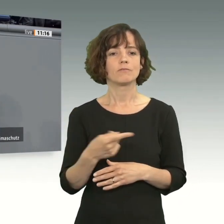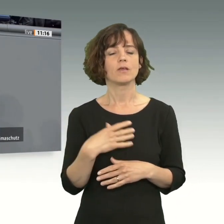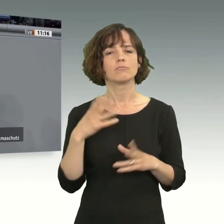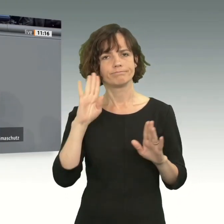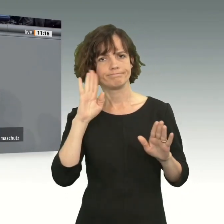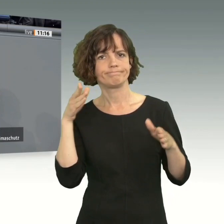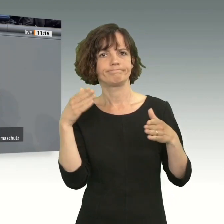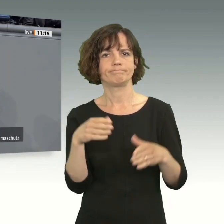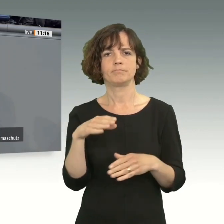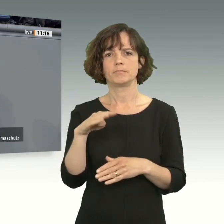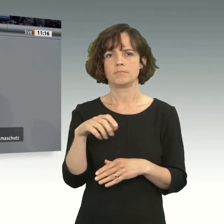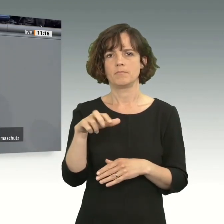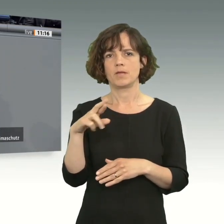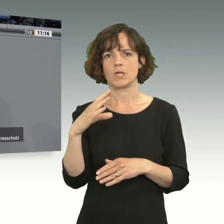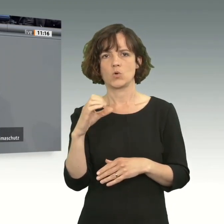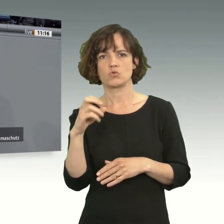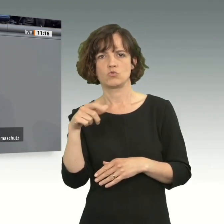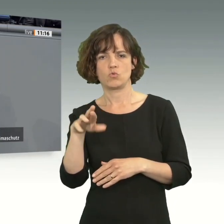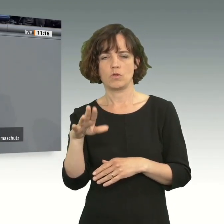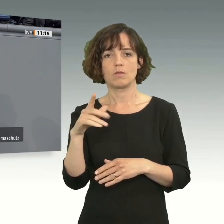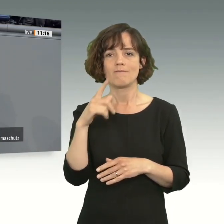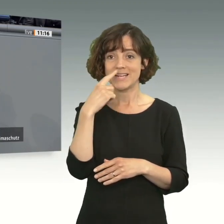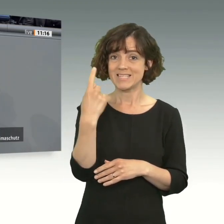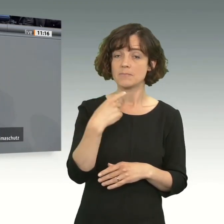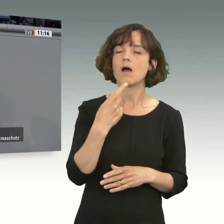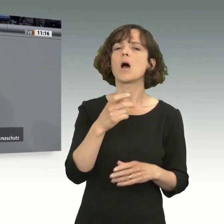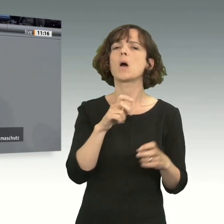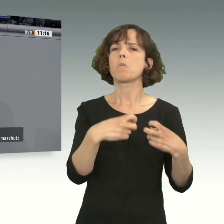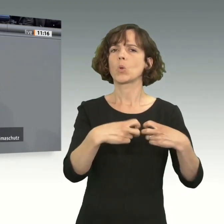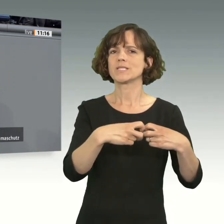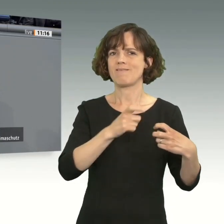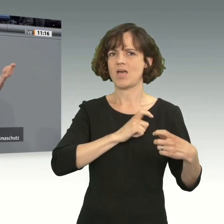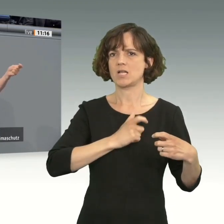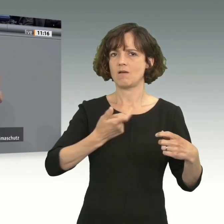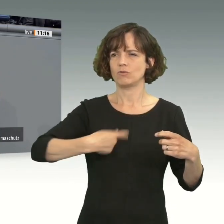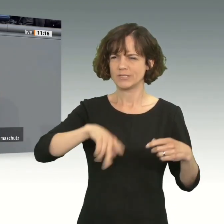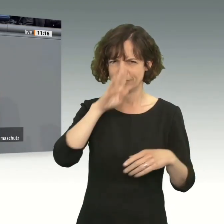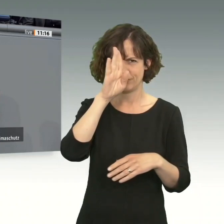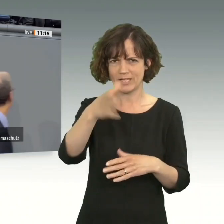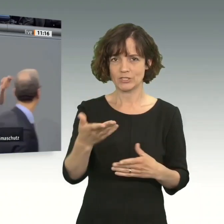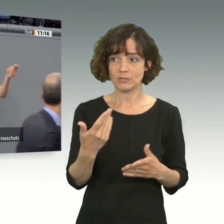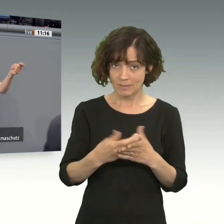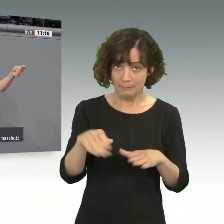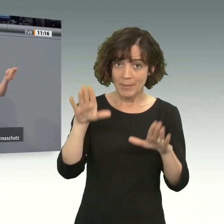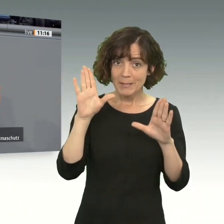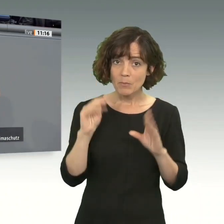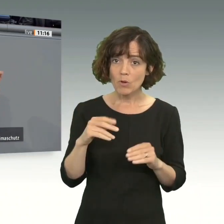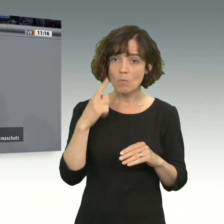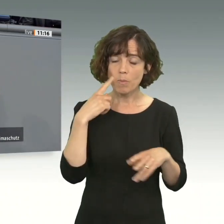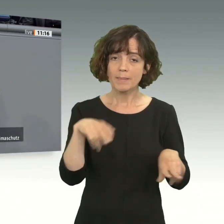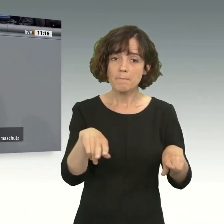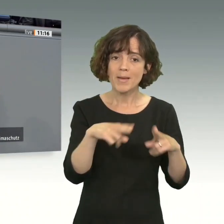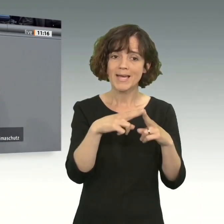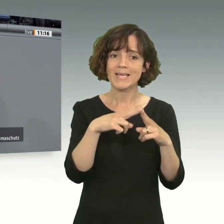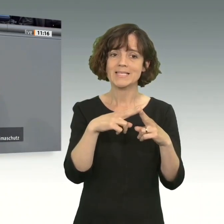dran bei Mercosur. Und wenn Sie sagen, Brüssel wartet nur auf uns, ja, das ist doch Quatsch. Haben Sie vielleicht mitbekommen, was gerade in Paris